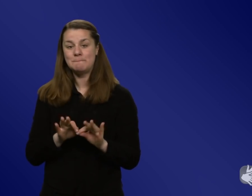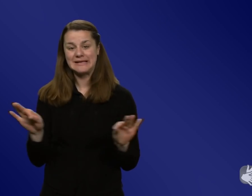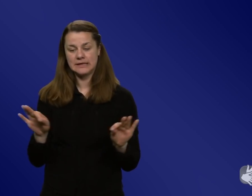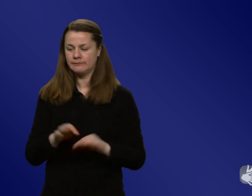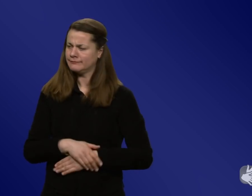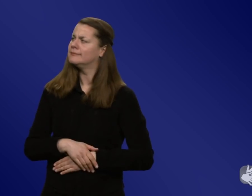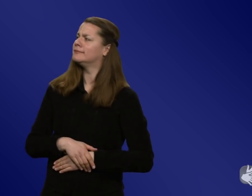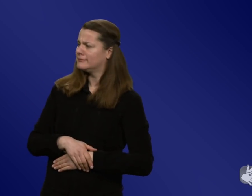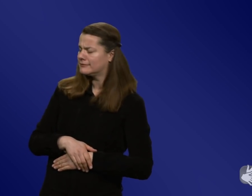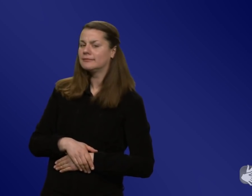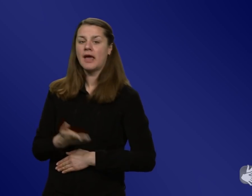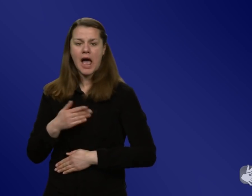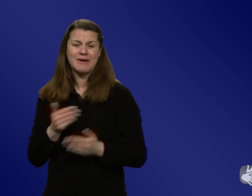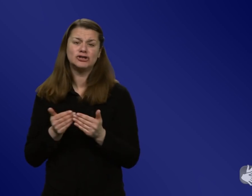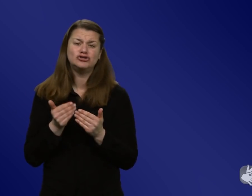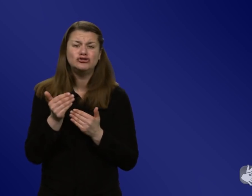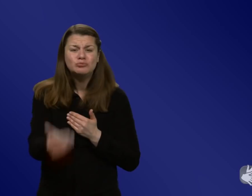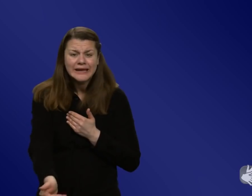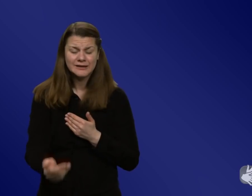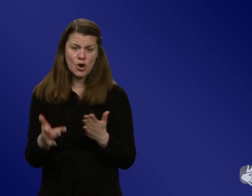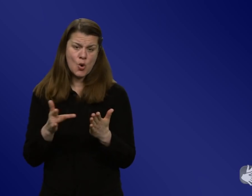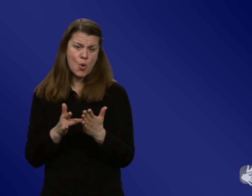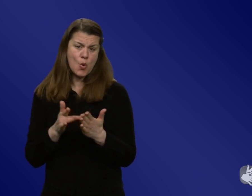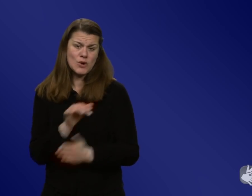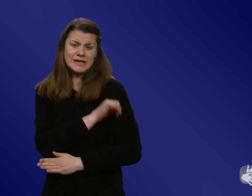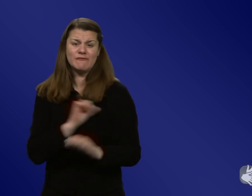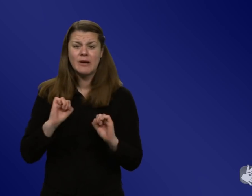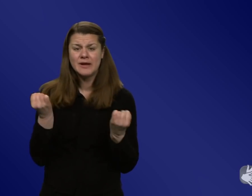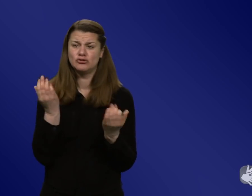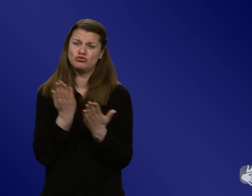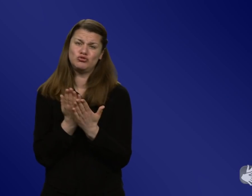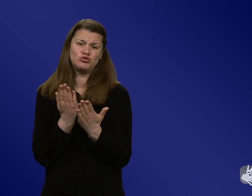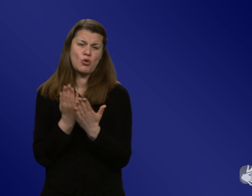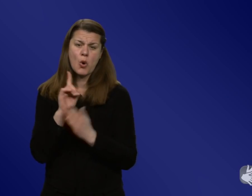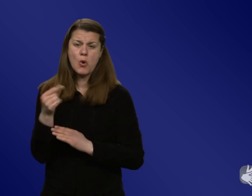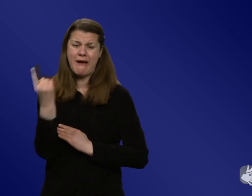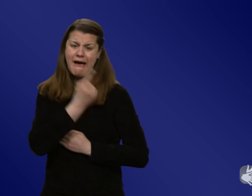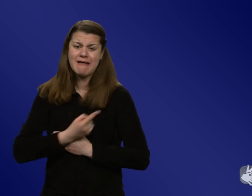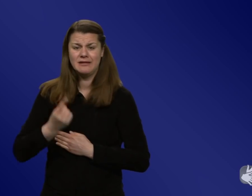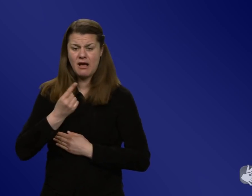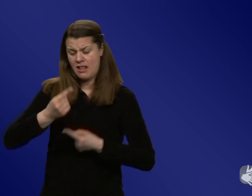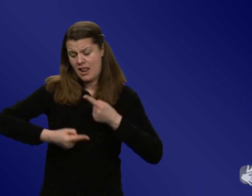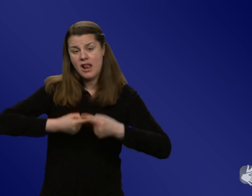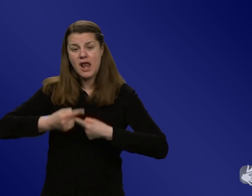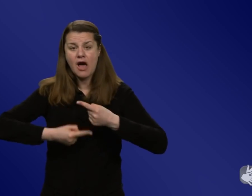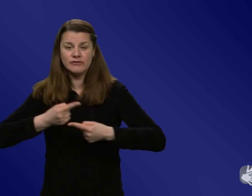natürlich trotzdem relativ spät, weil die Impfkampagne läuft ja schon länger. Dieses Problem mit dem aufsuchenden Impfen und auch mit der aufsuchenden